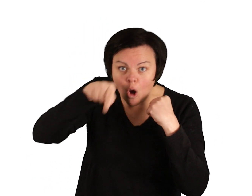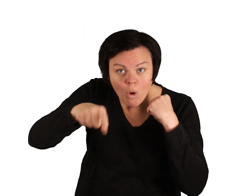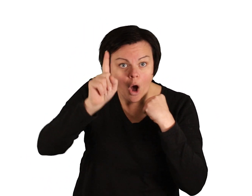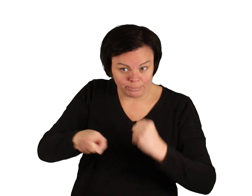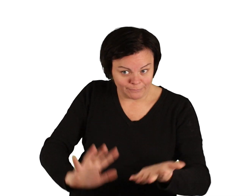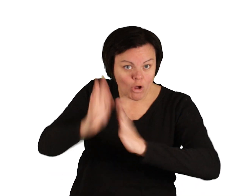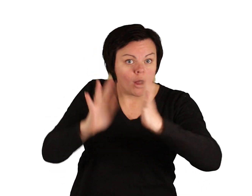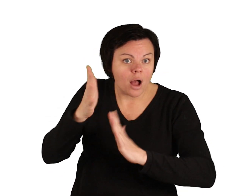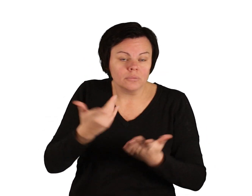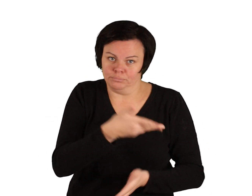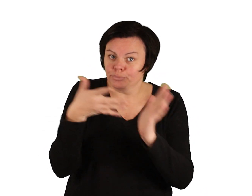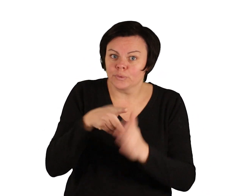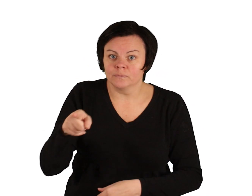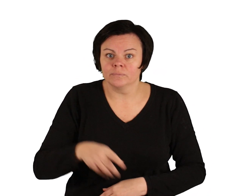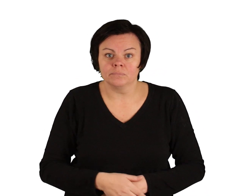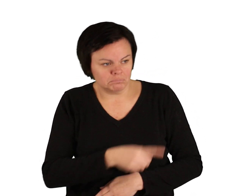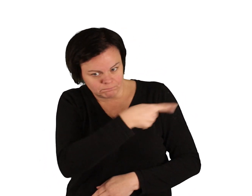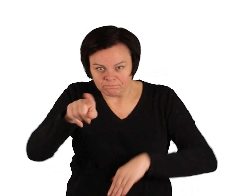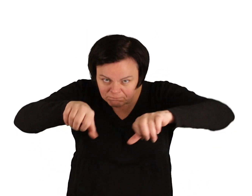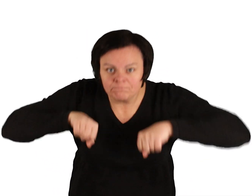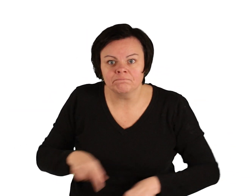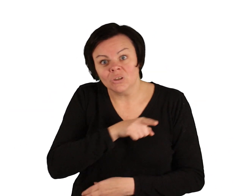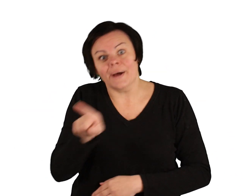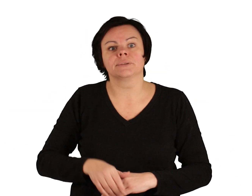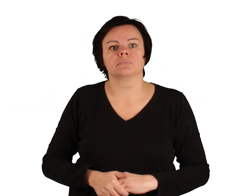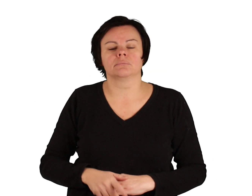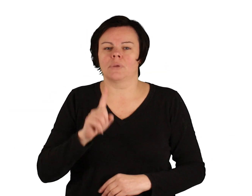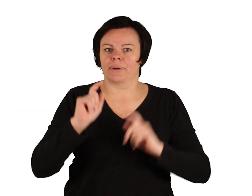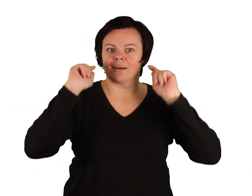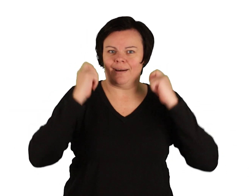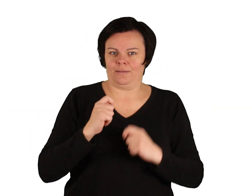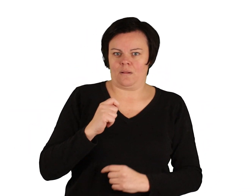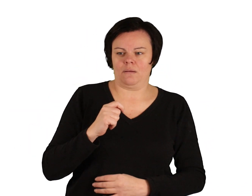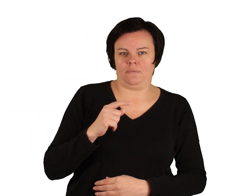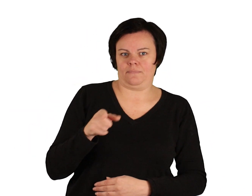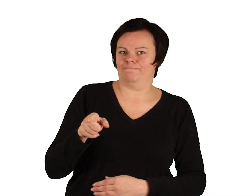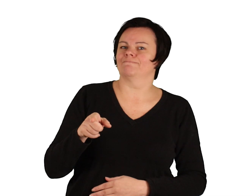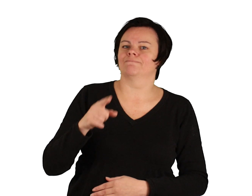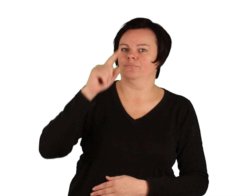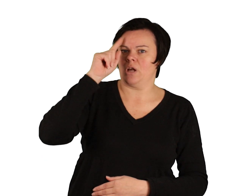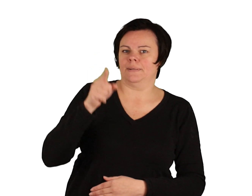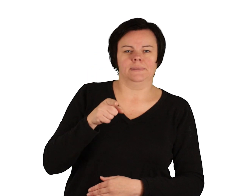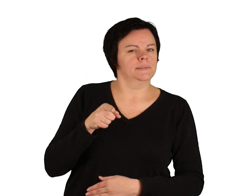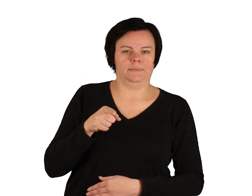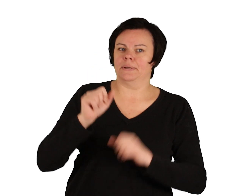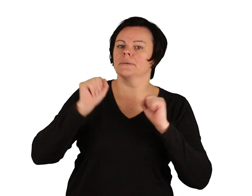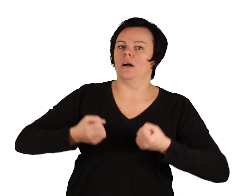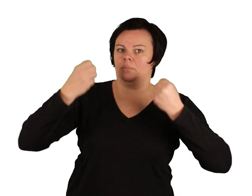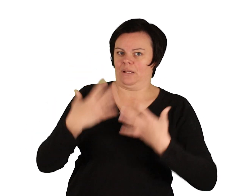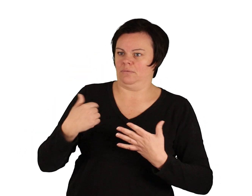befahl sie. Gretel jedoch ahnte, dass ihr Schlimmes geschehen könnte und rief, »Wie soll ich da hineinkriechen? Ich